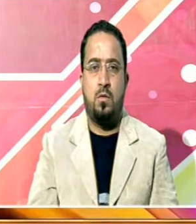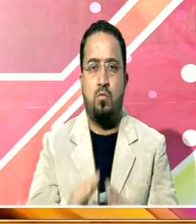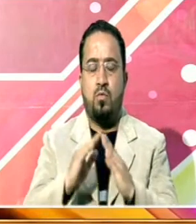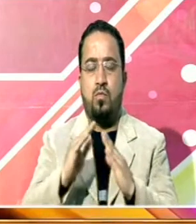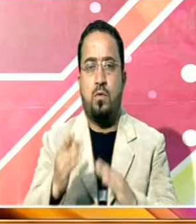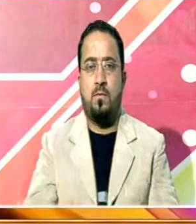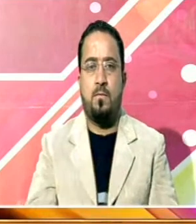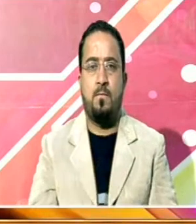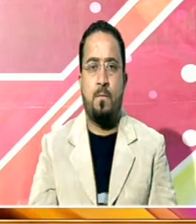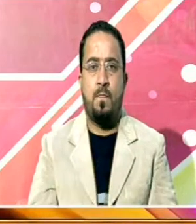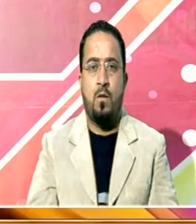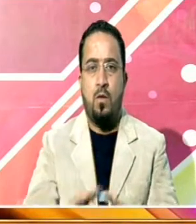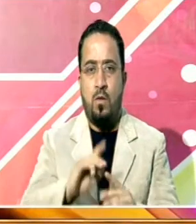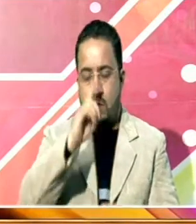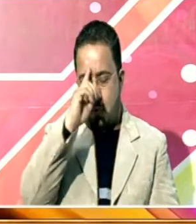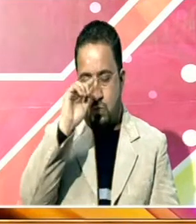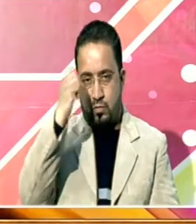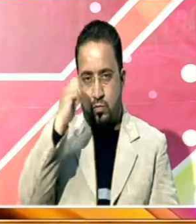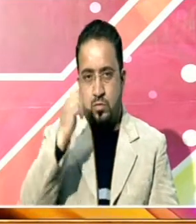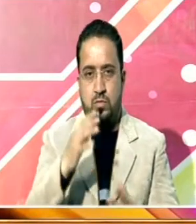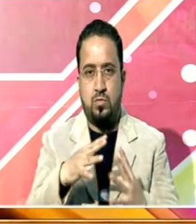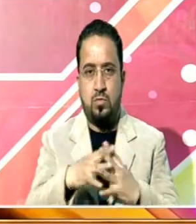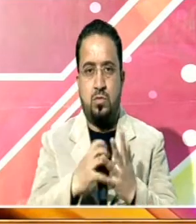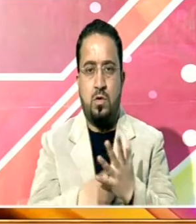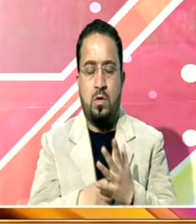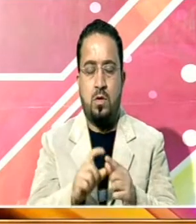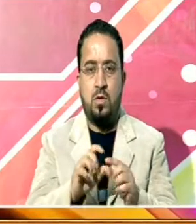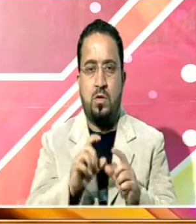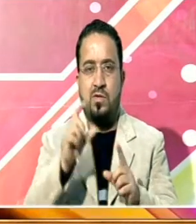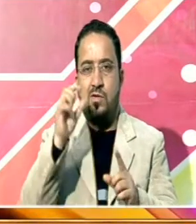ان ملکوں کے لیے پروازوں کی تعداد میں